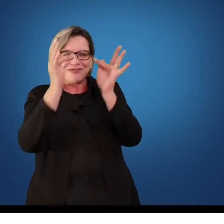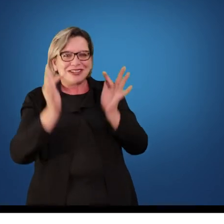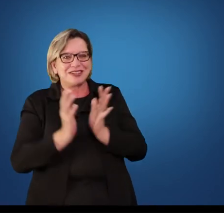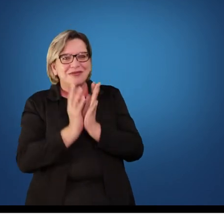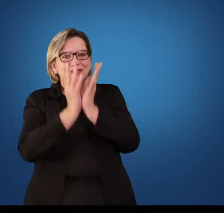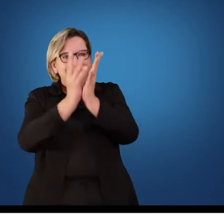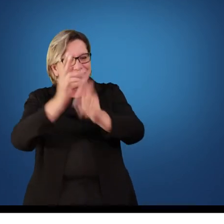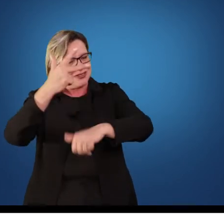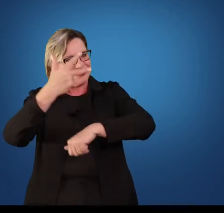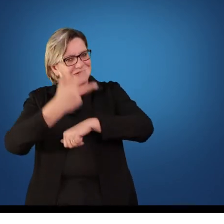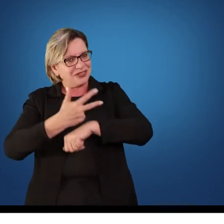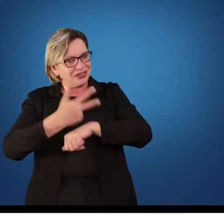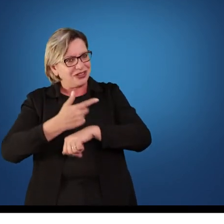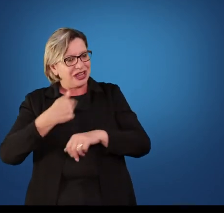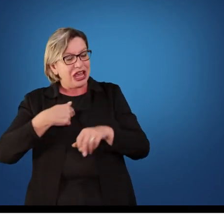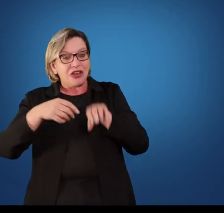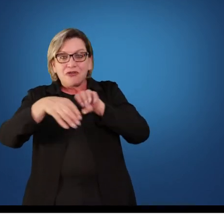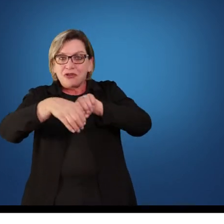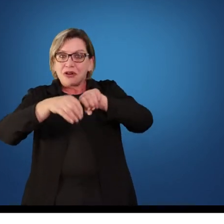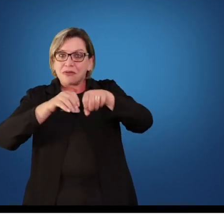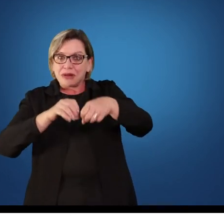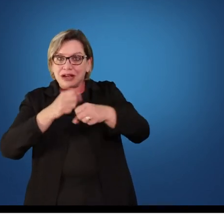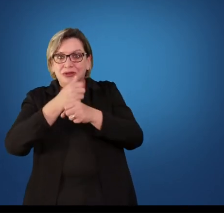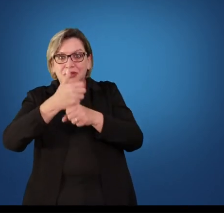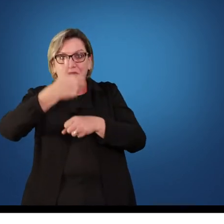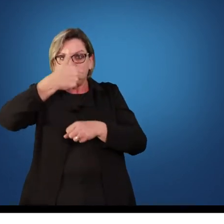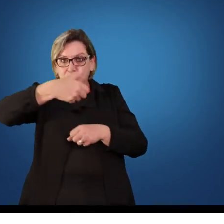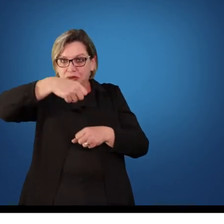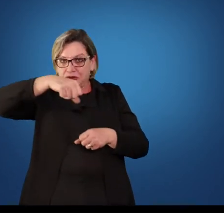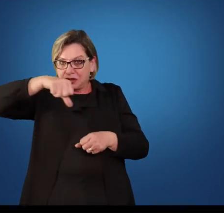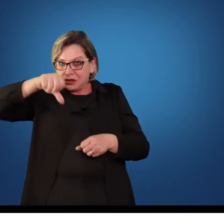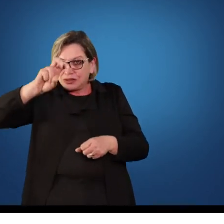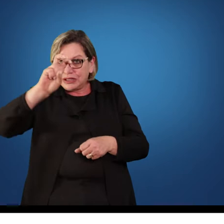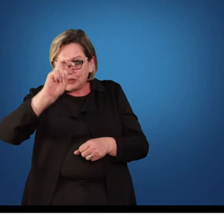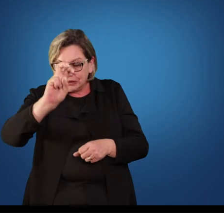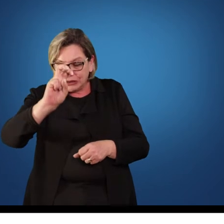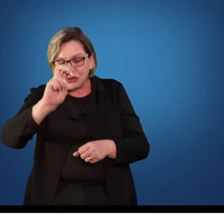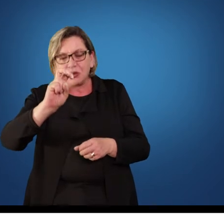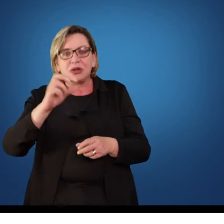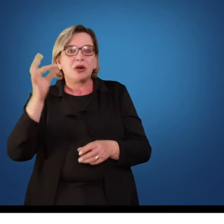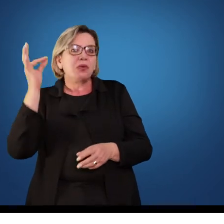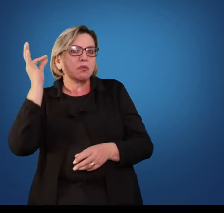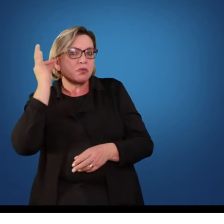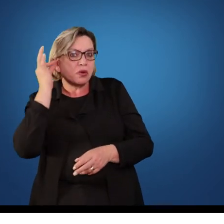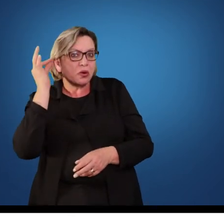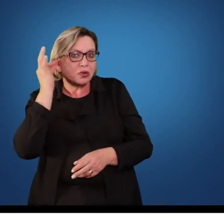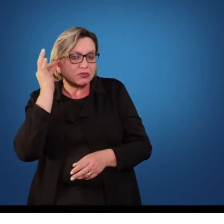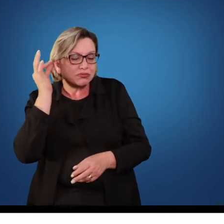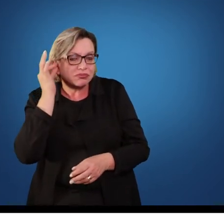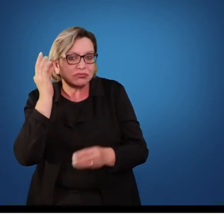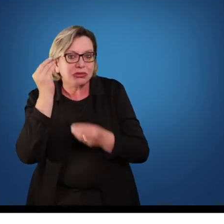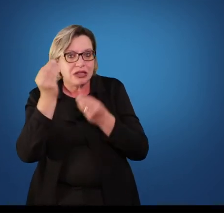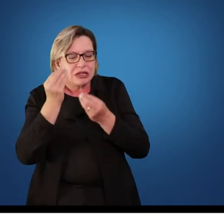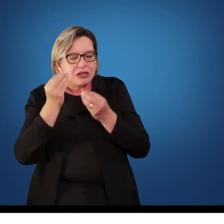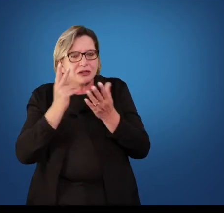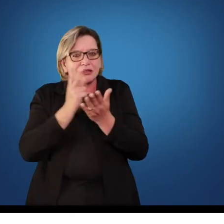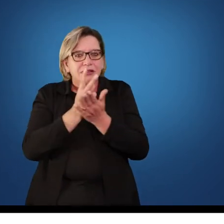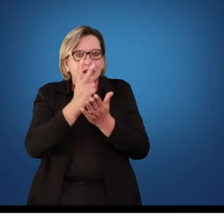formado desde 1995 pela Universidade Estadual de Ponta Grossa e desde então eu tenho uma vida acadêmica e